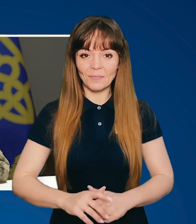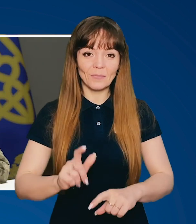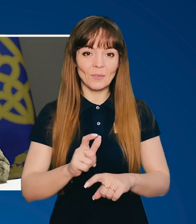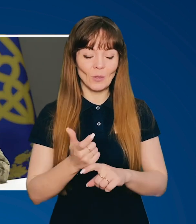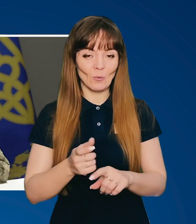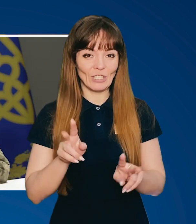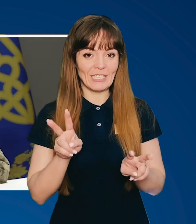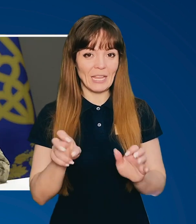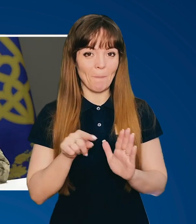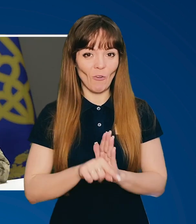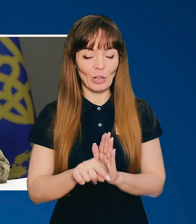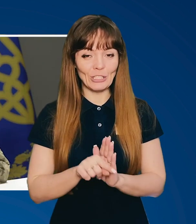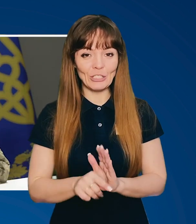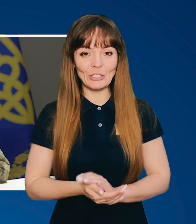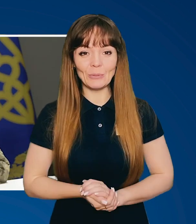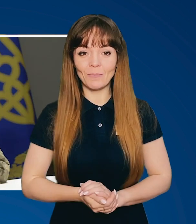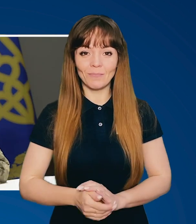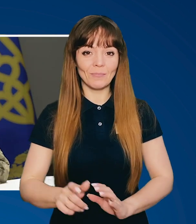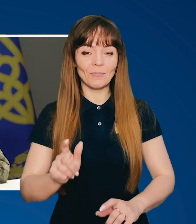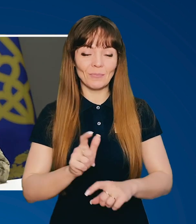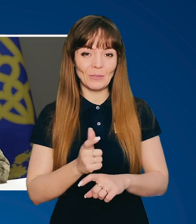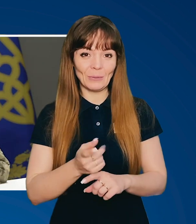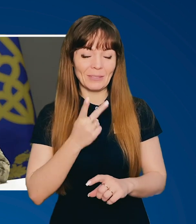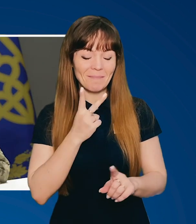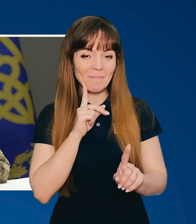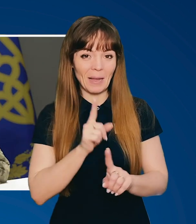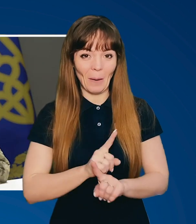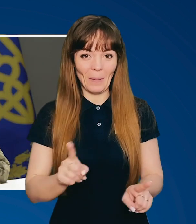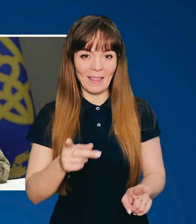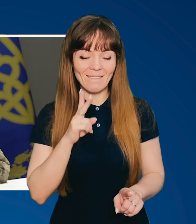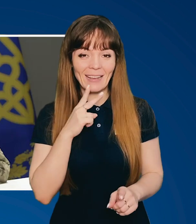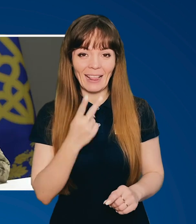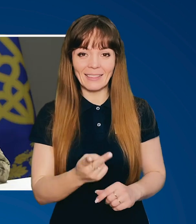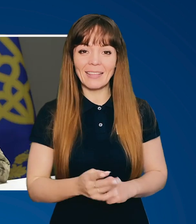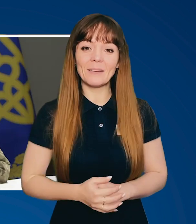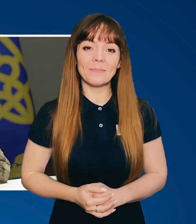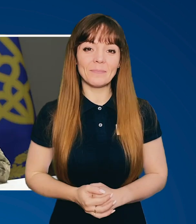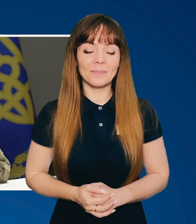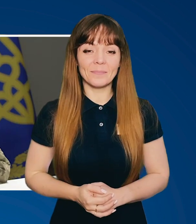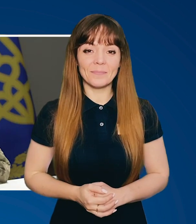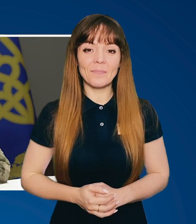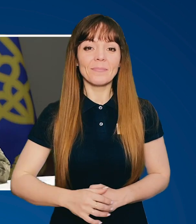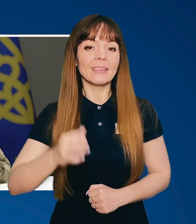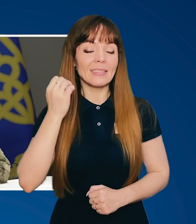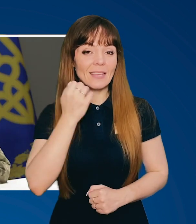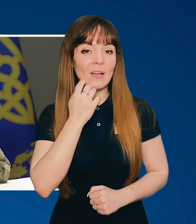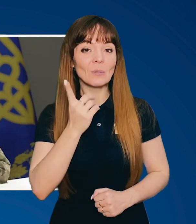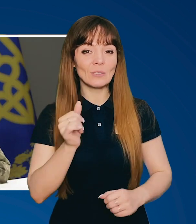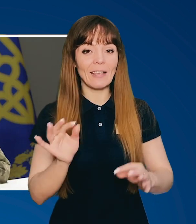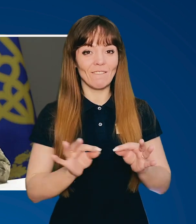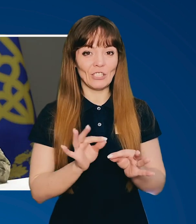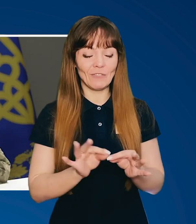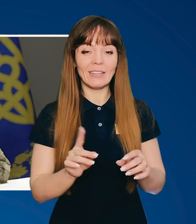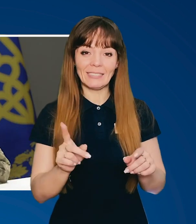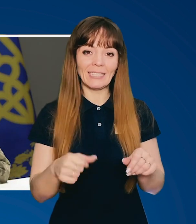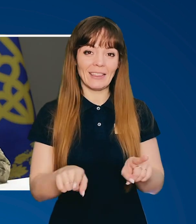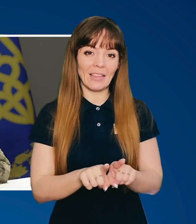Дуже символічно, дуже прикольно виглядає. І дякую за вирішуванку, за таку